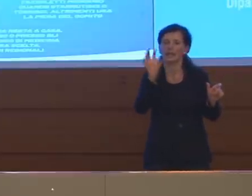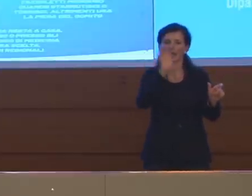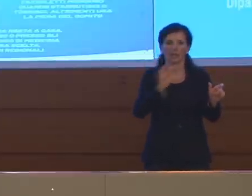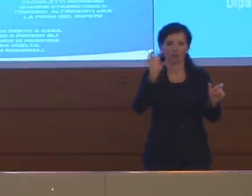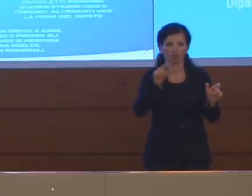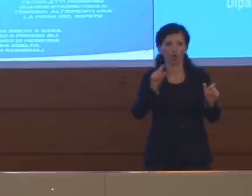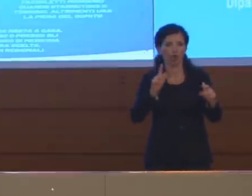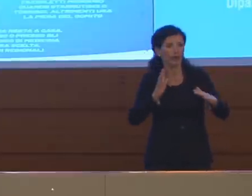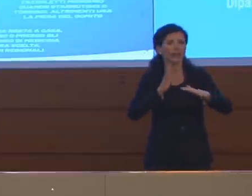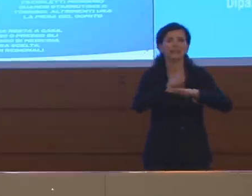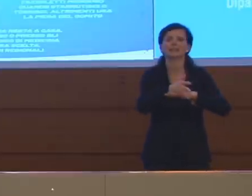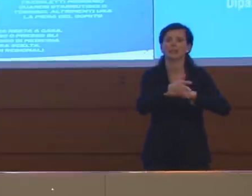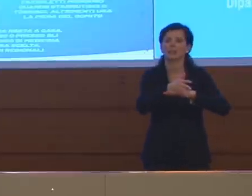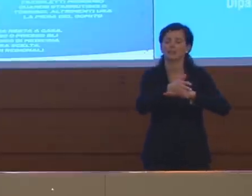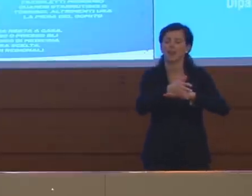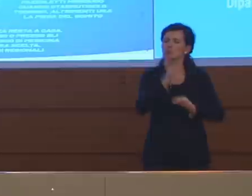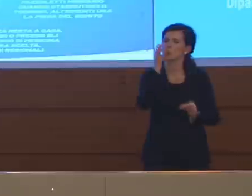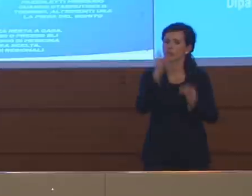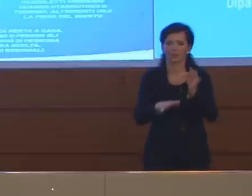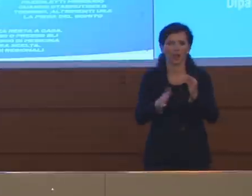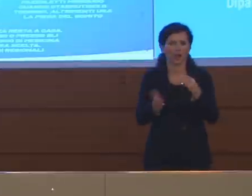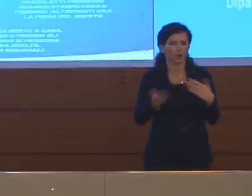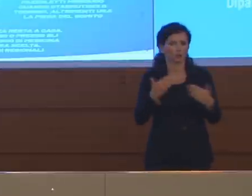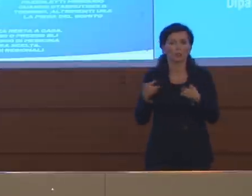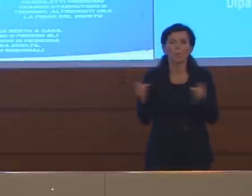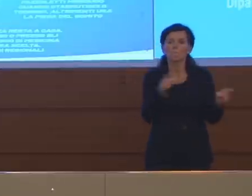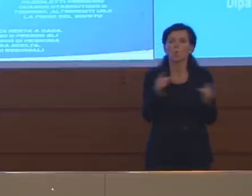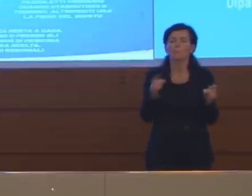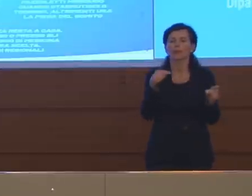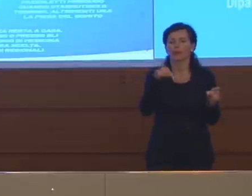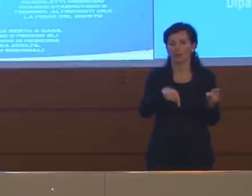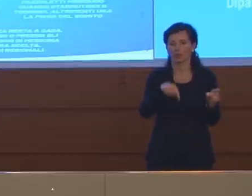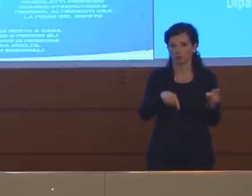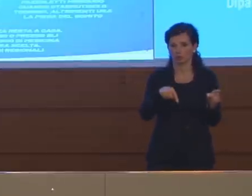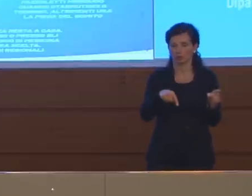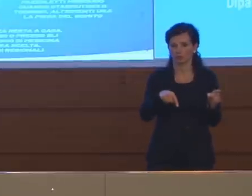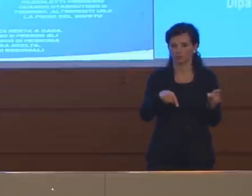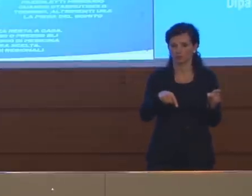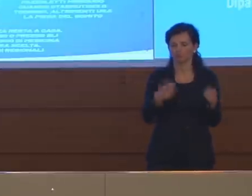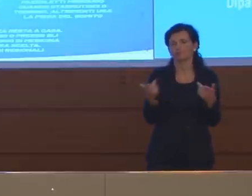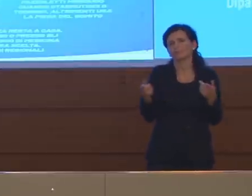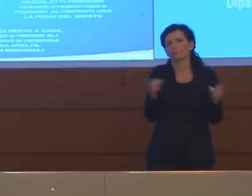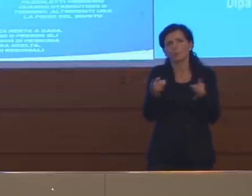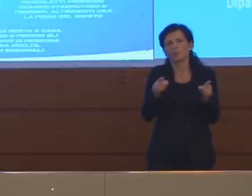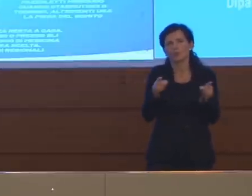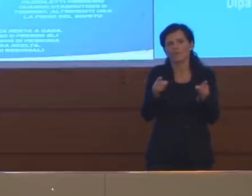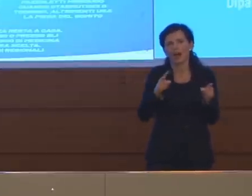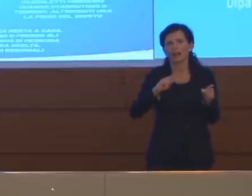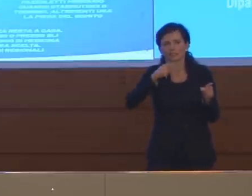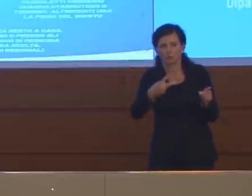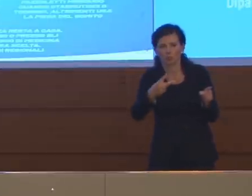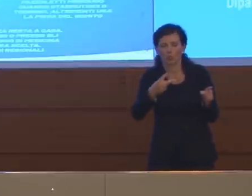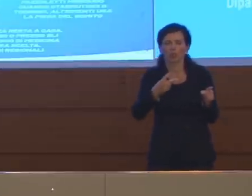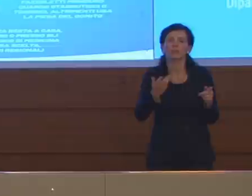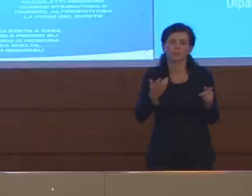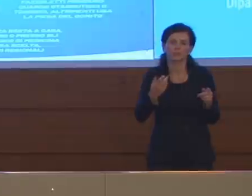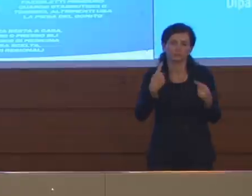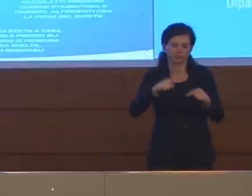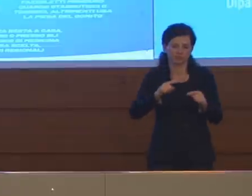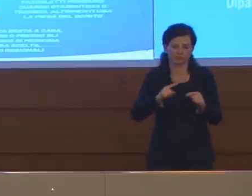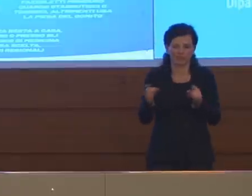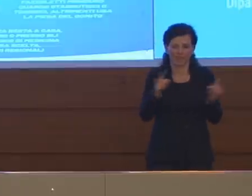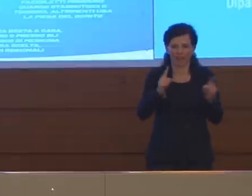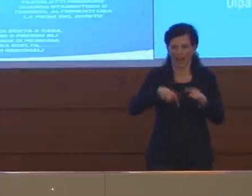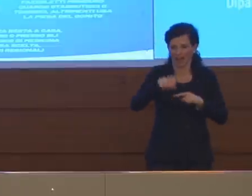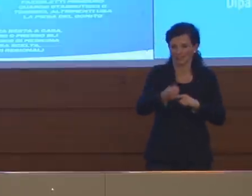diventa decisiva in questa fase, in questa fase, chiamiamola 2 o 1 o 2, come vogliamo chiamarla, nella prossima